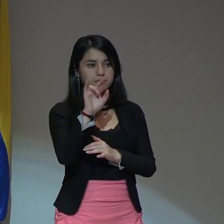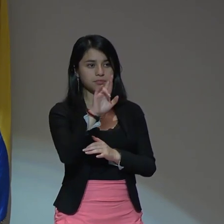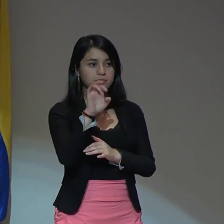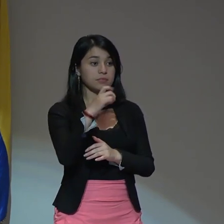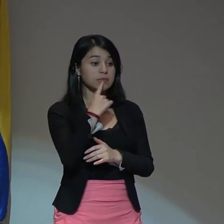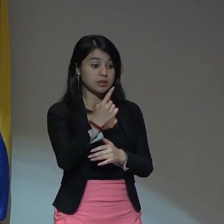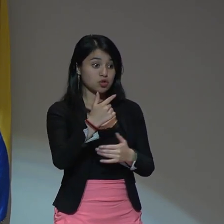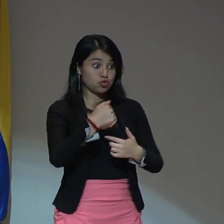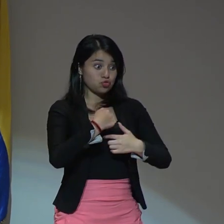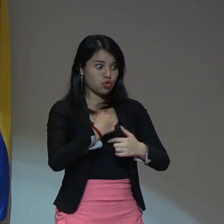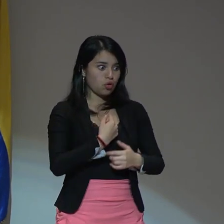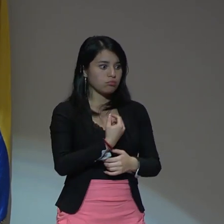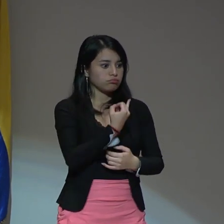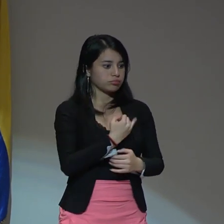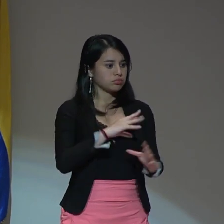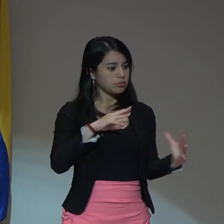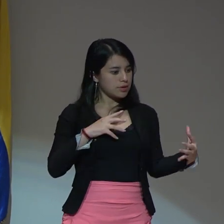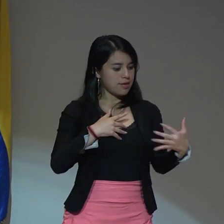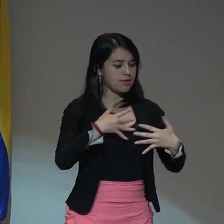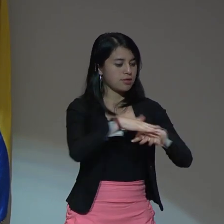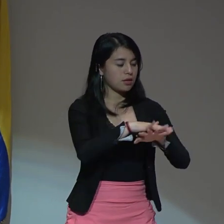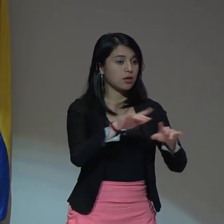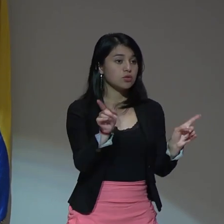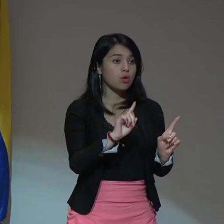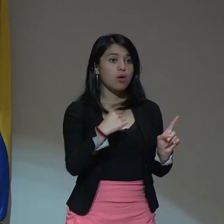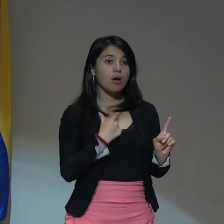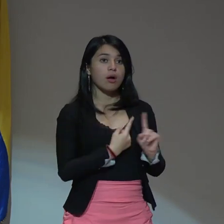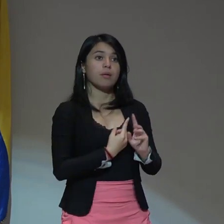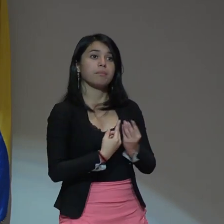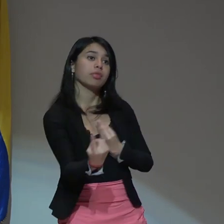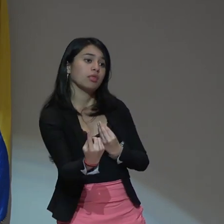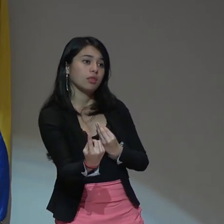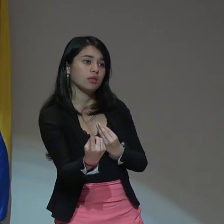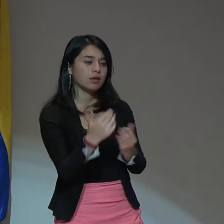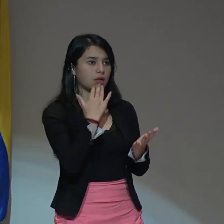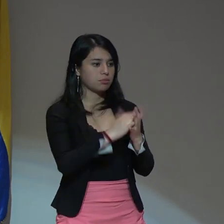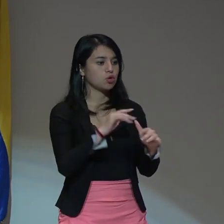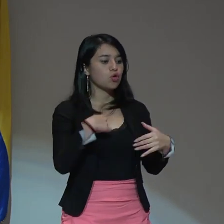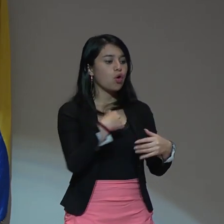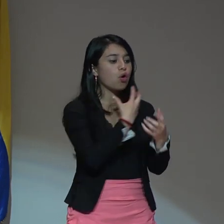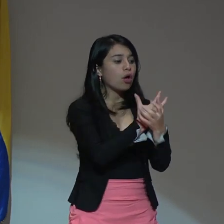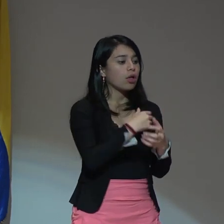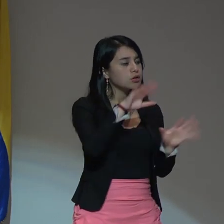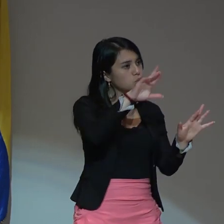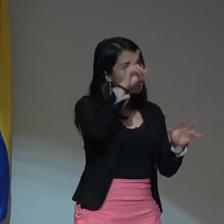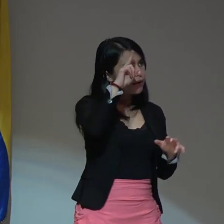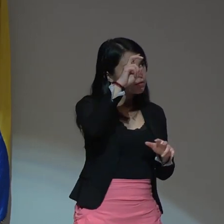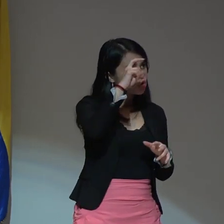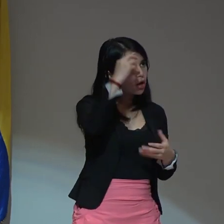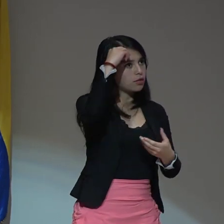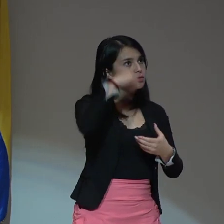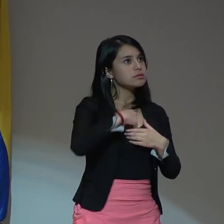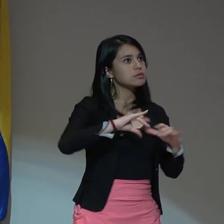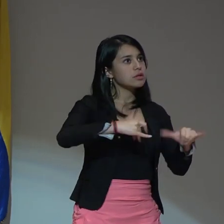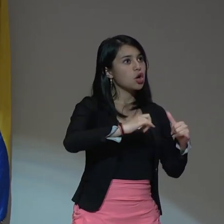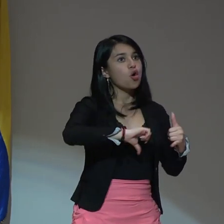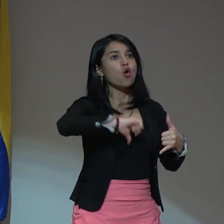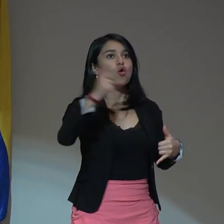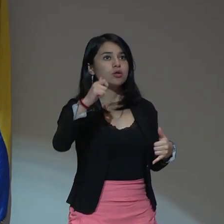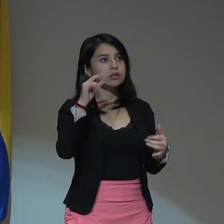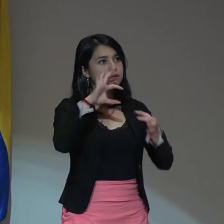no una dicotomía. No tengo una parte esquemática irracionalista y otra parte